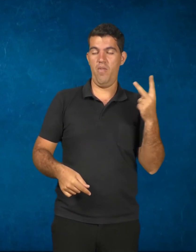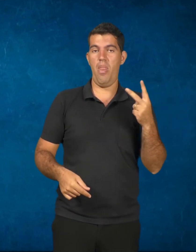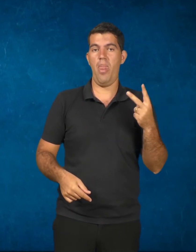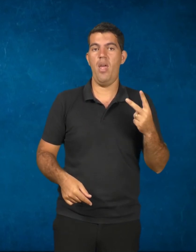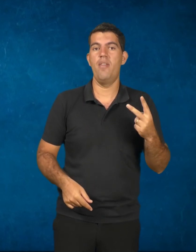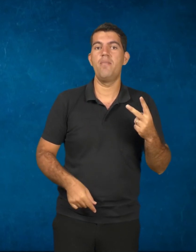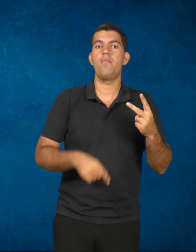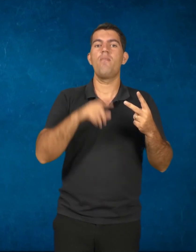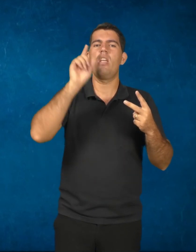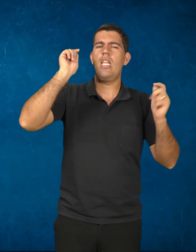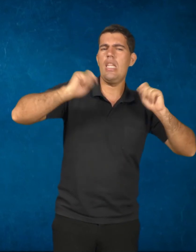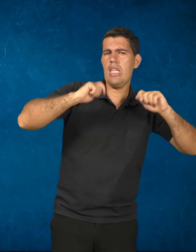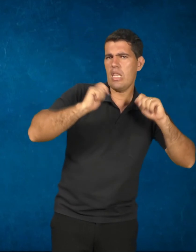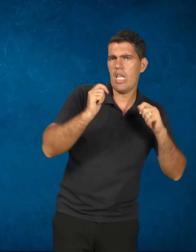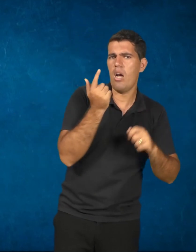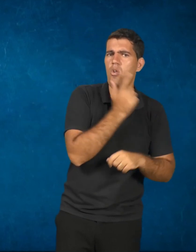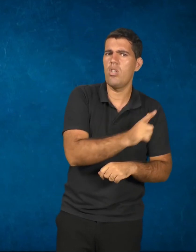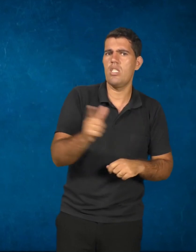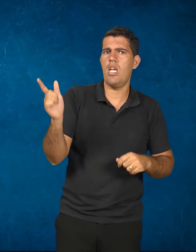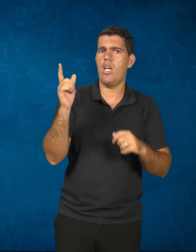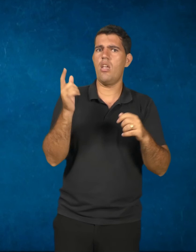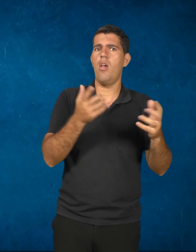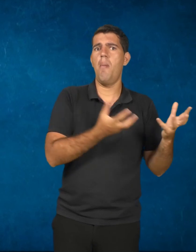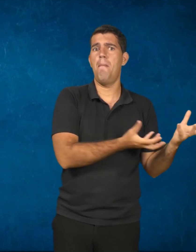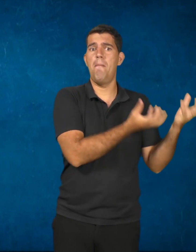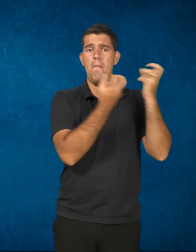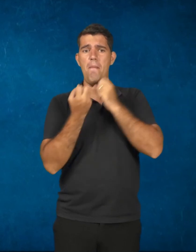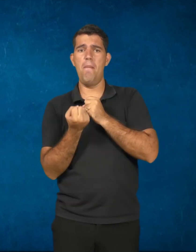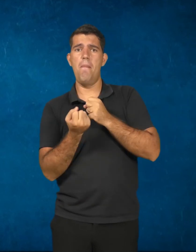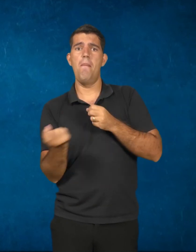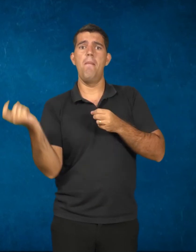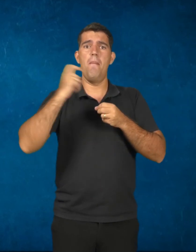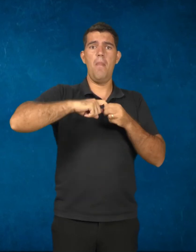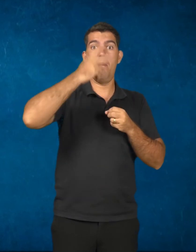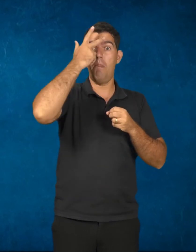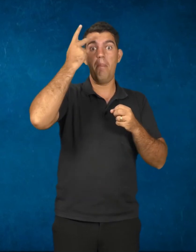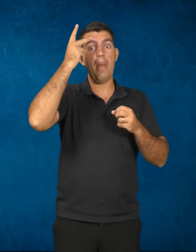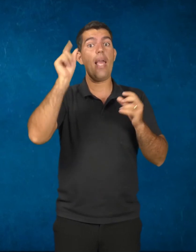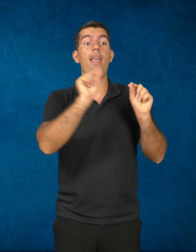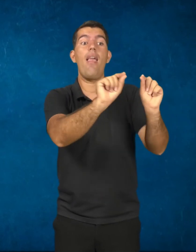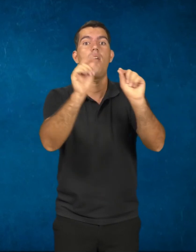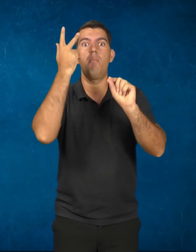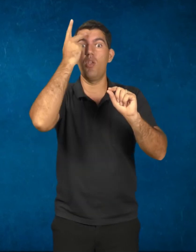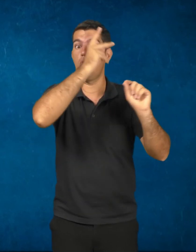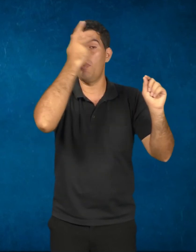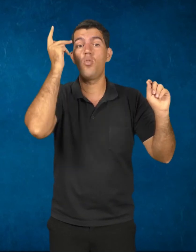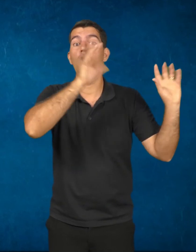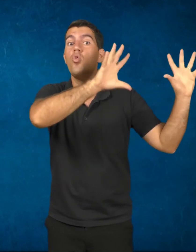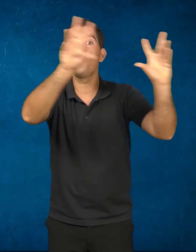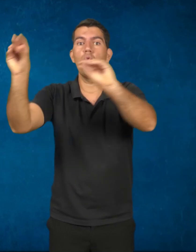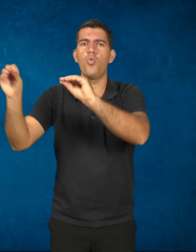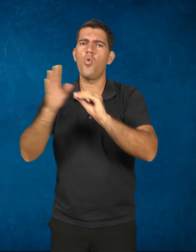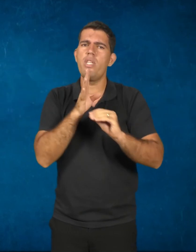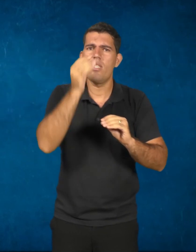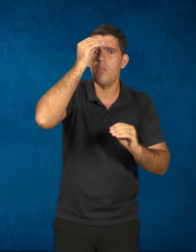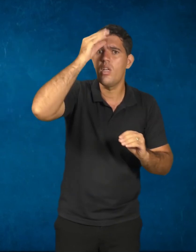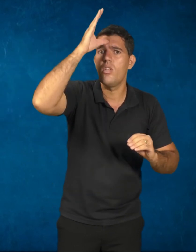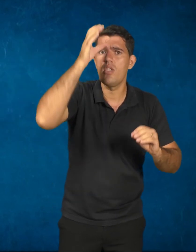é possível recuperar para todos a dimensão do conhecimento científico e tecnológico da